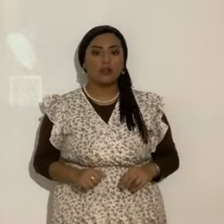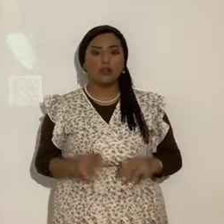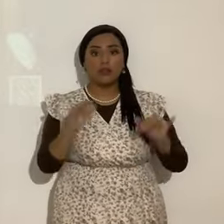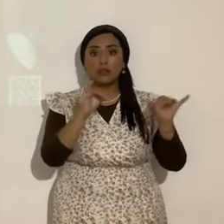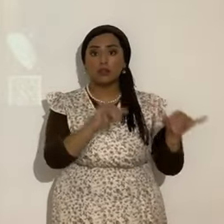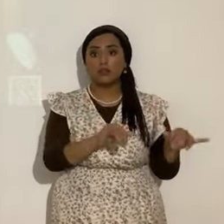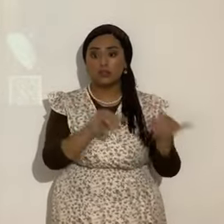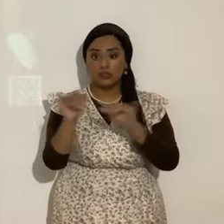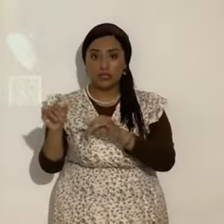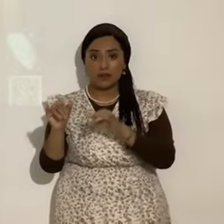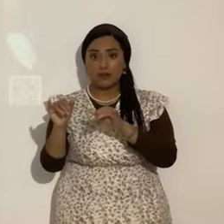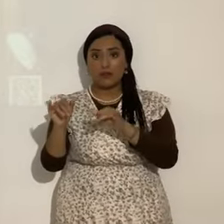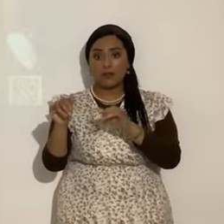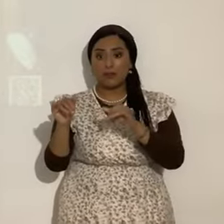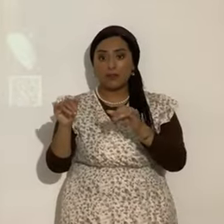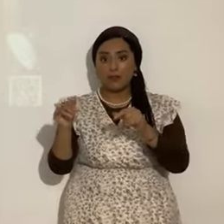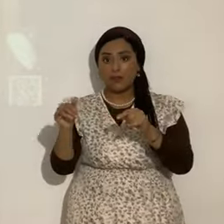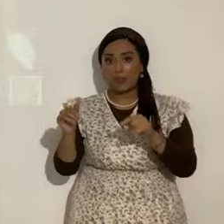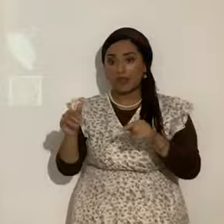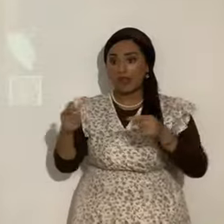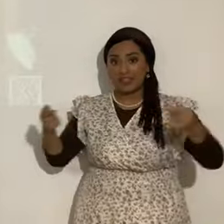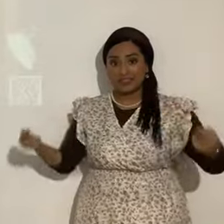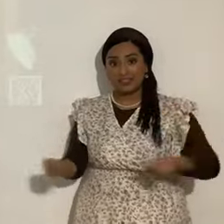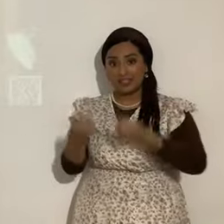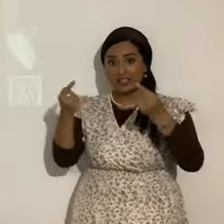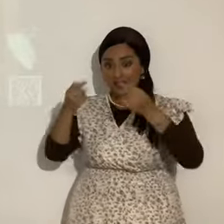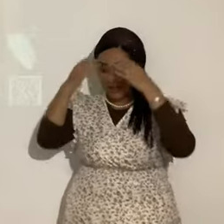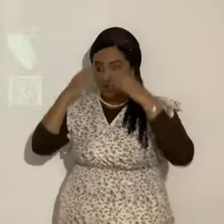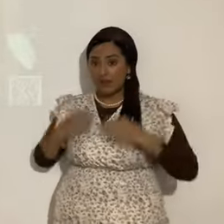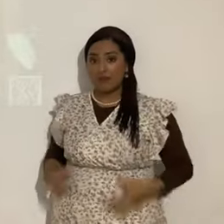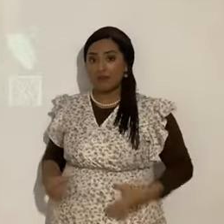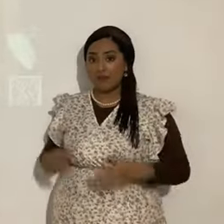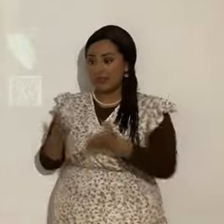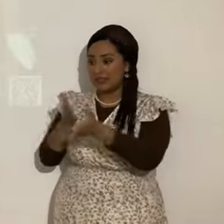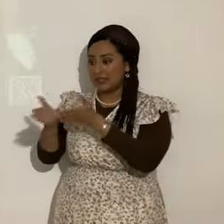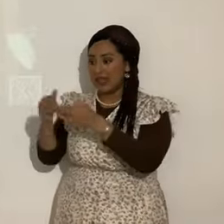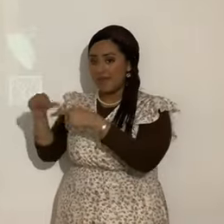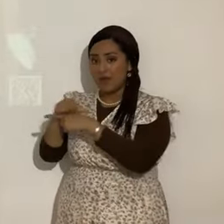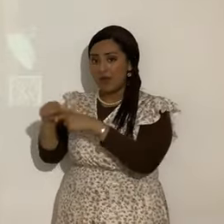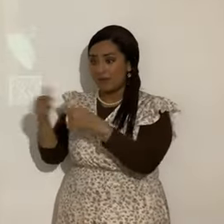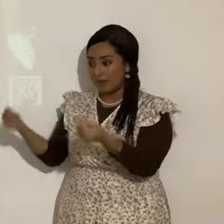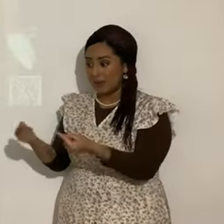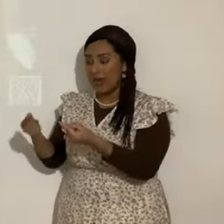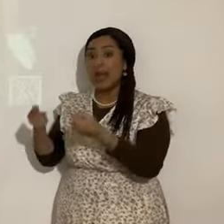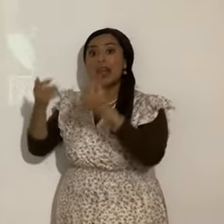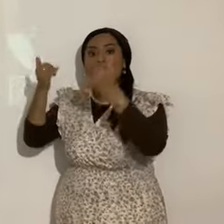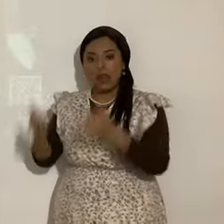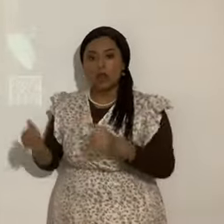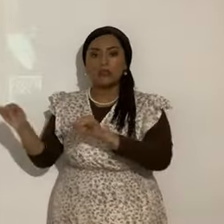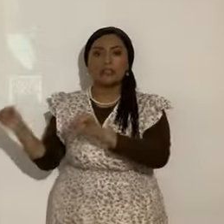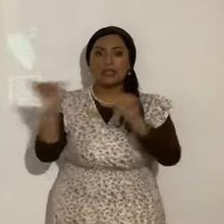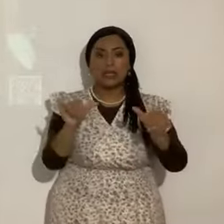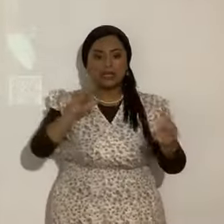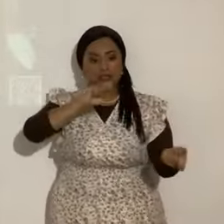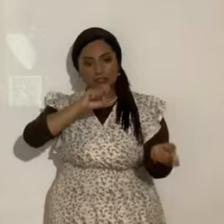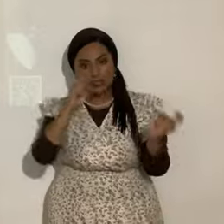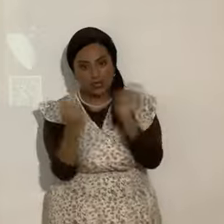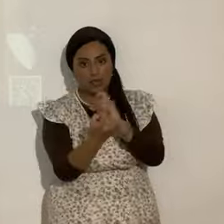para iniquidad presentaste vuestros miembros para servir a la inmundicia y a la iniquidad. Así ahora para santificación presentad